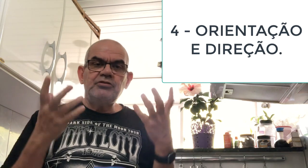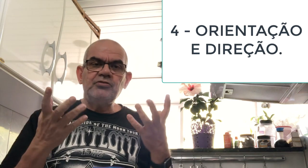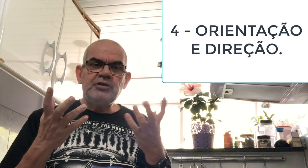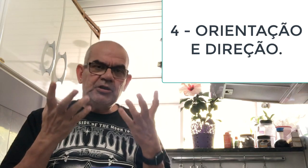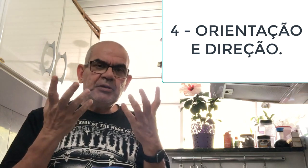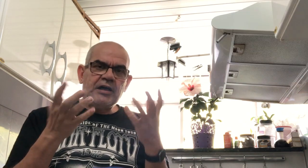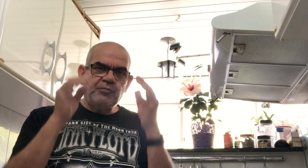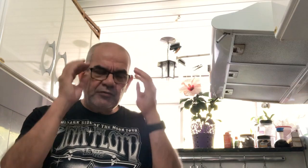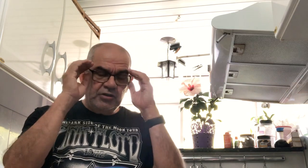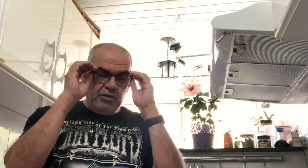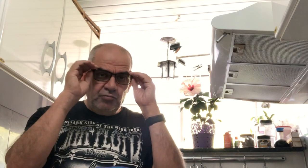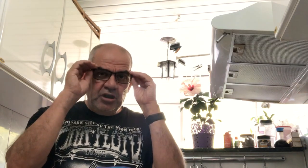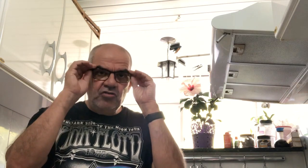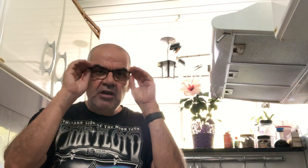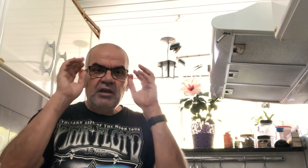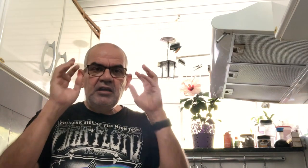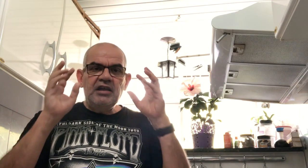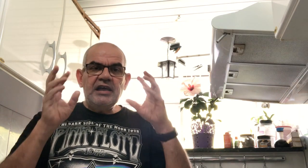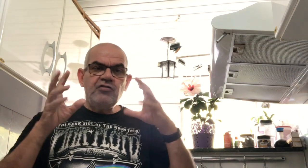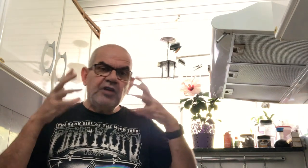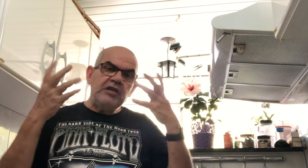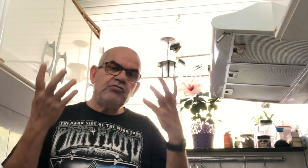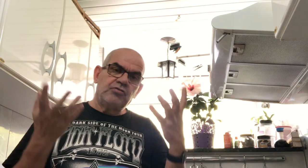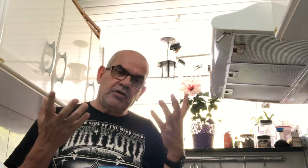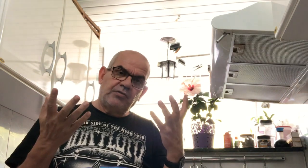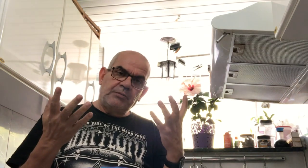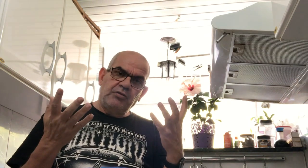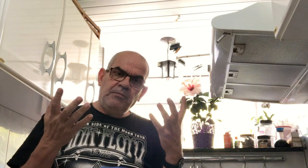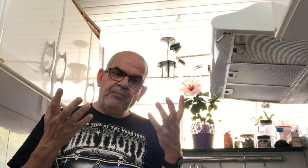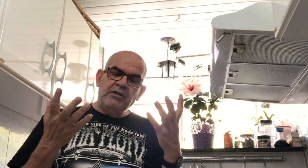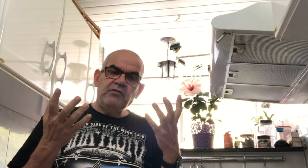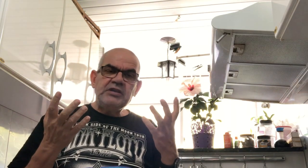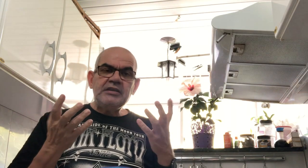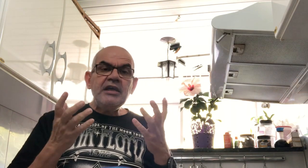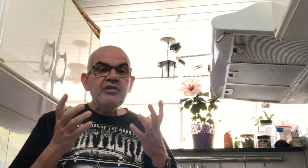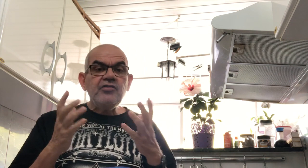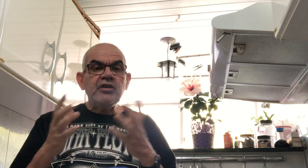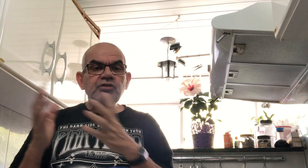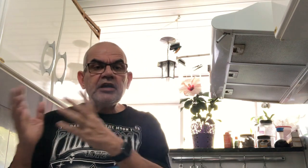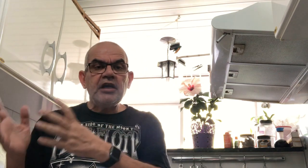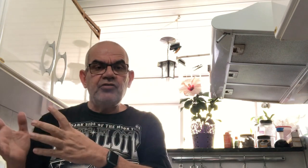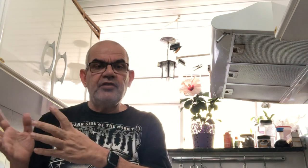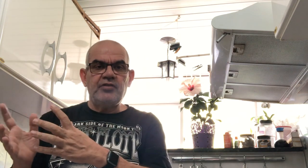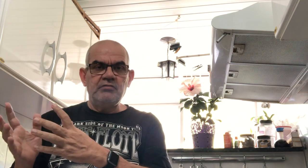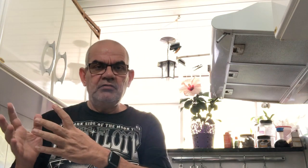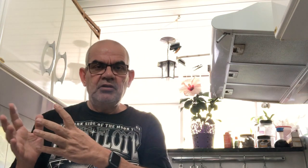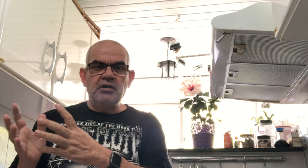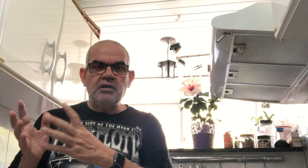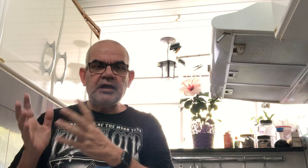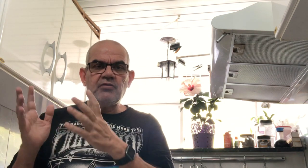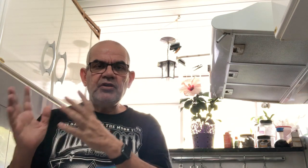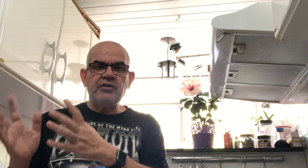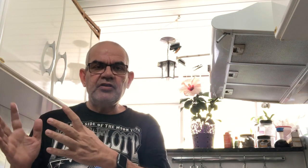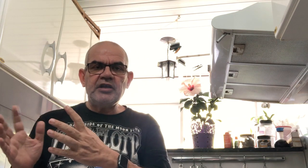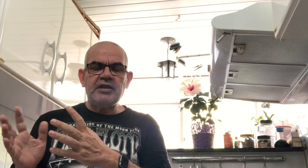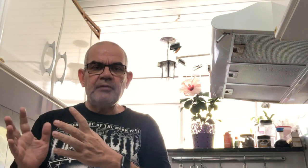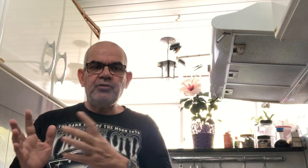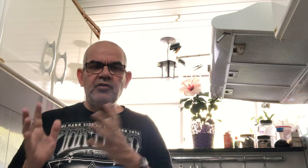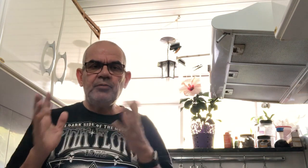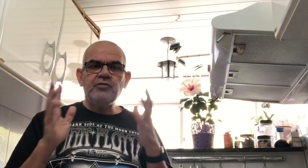de eu explicar isso para vocês, mas ele é diferente do nosso, tá bom? Você tem que dizer onde é que a direção da coisa que você quer. Por exemplo, eu